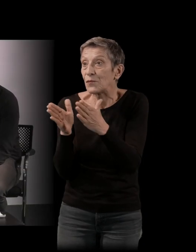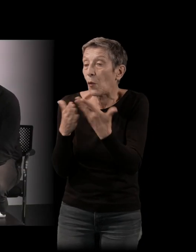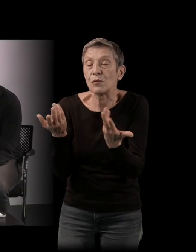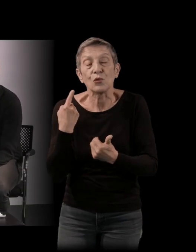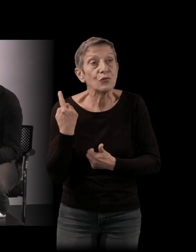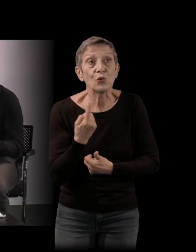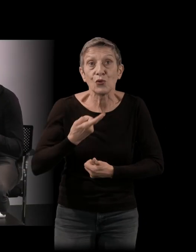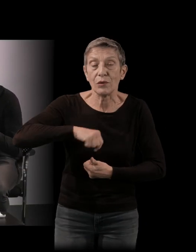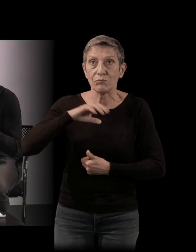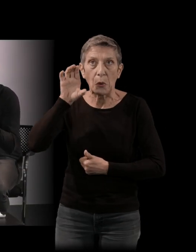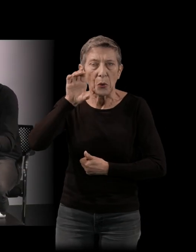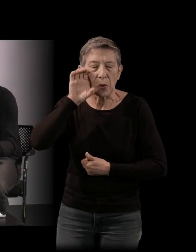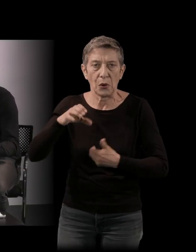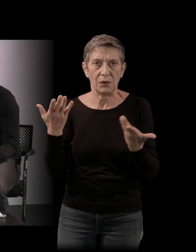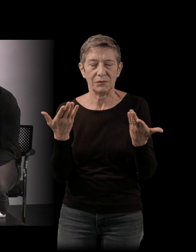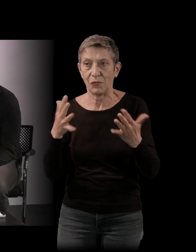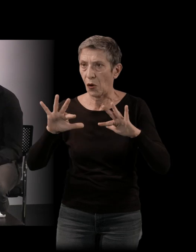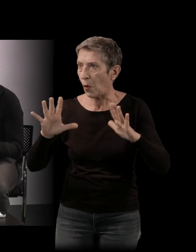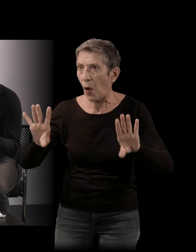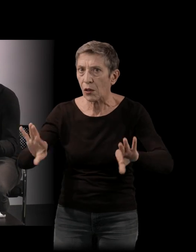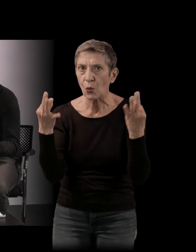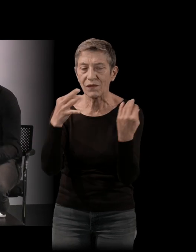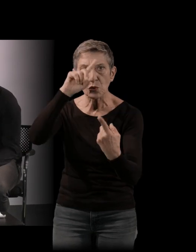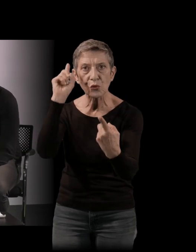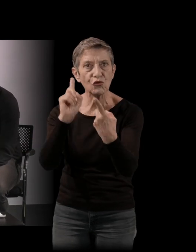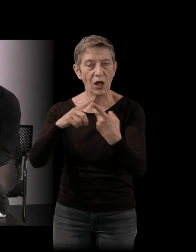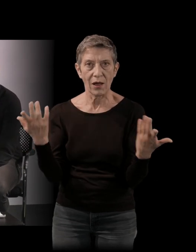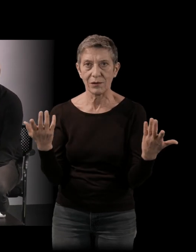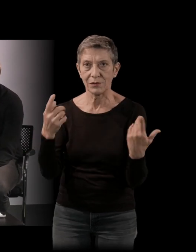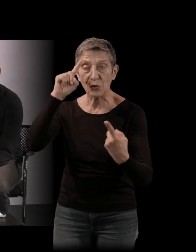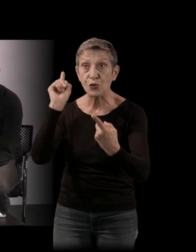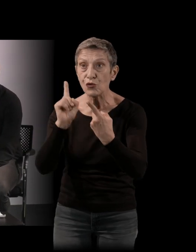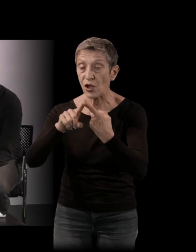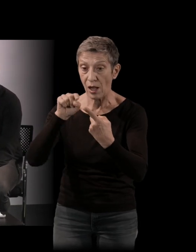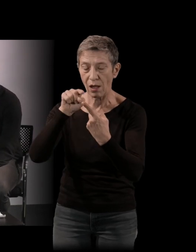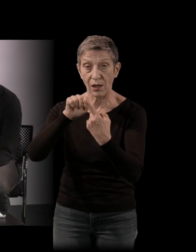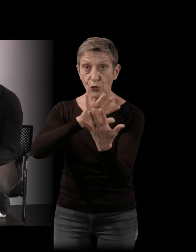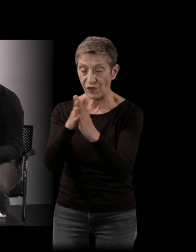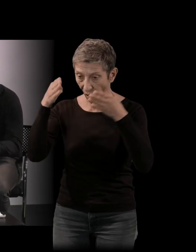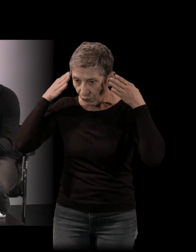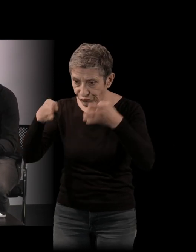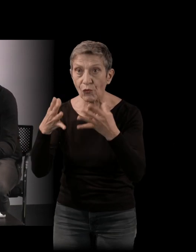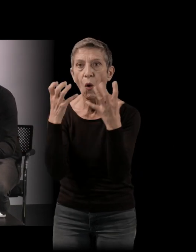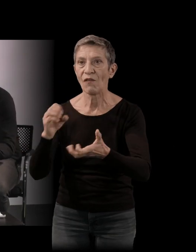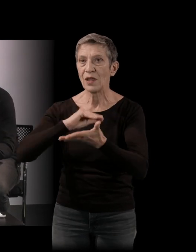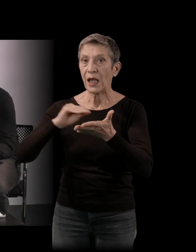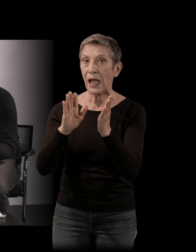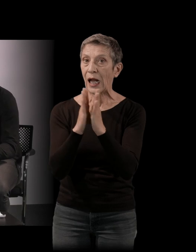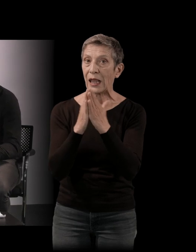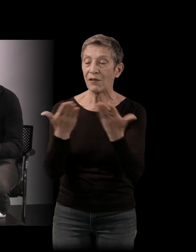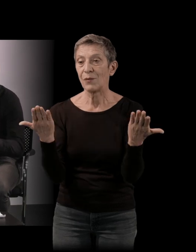comment un sujet devient assez fort chez un écrivain pour devenir le sujet d'un livre. Alors là, on a l'impression qu'il y avait beaucoup d'éléments, à la